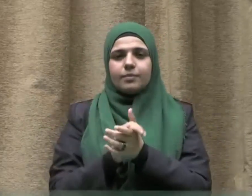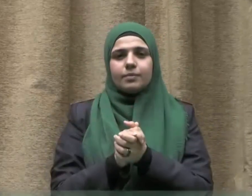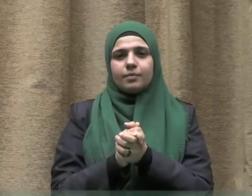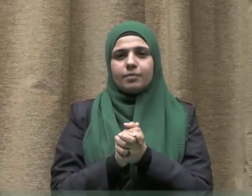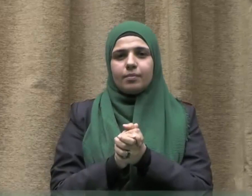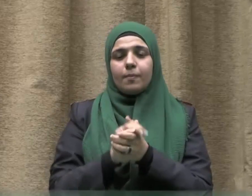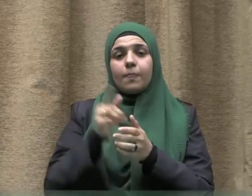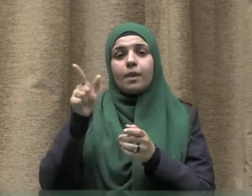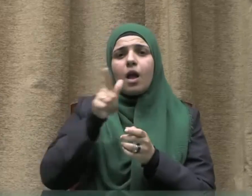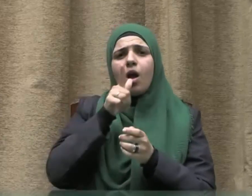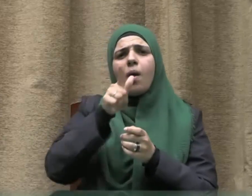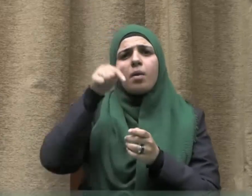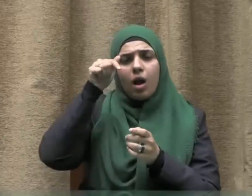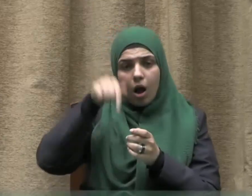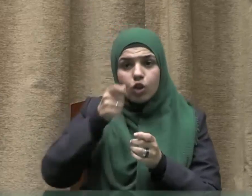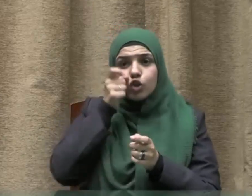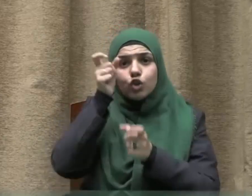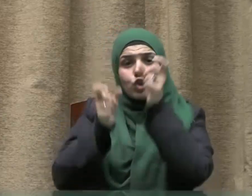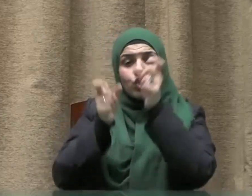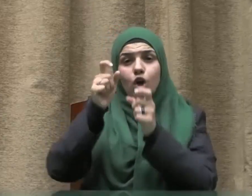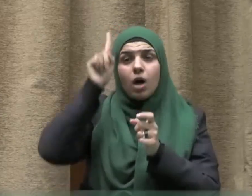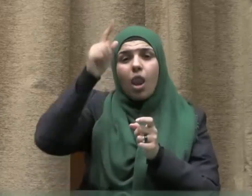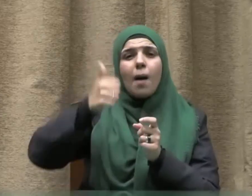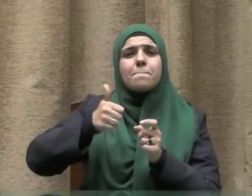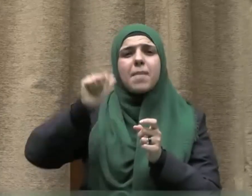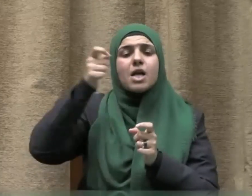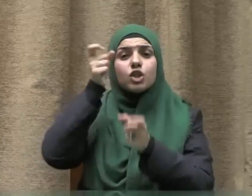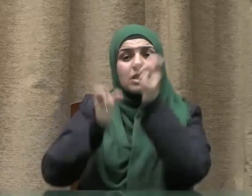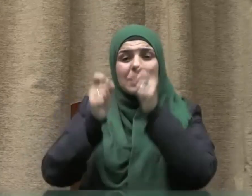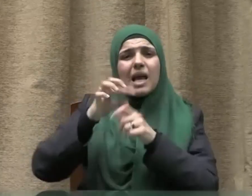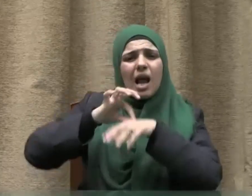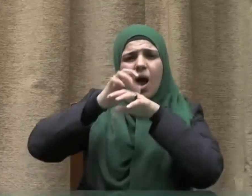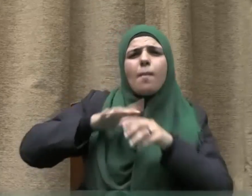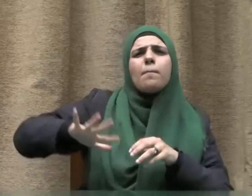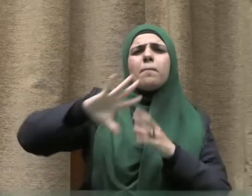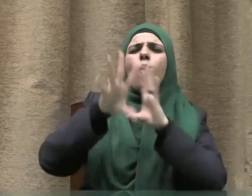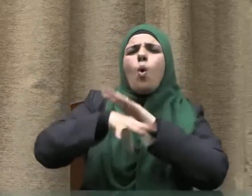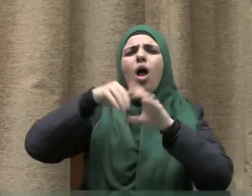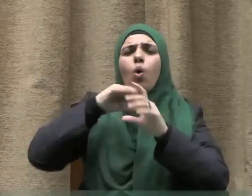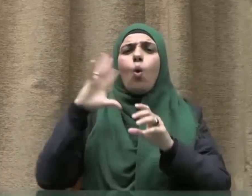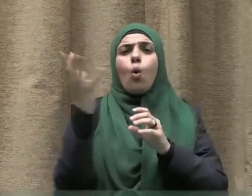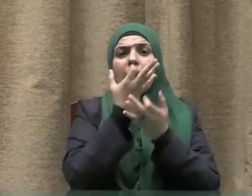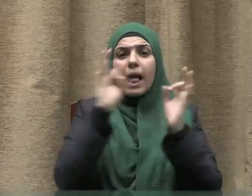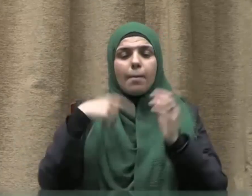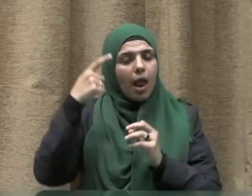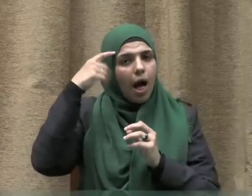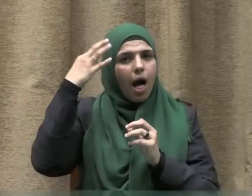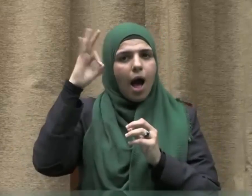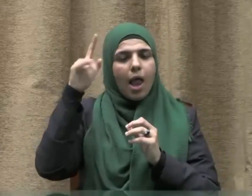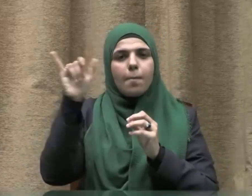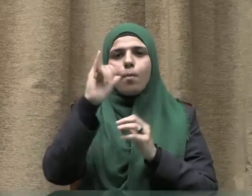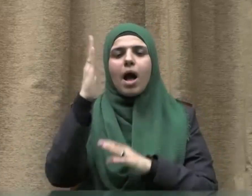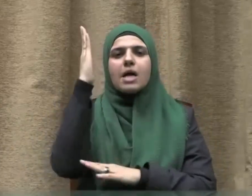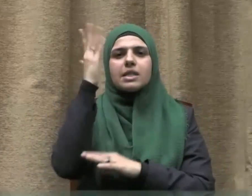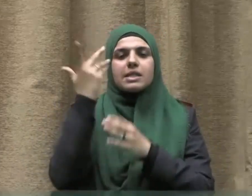فقد ميز الله عز وجل الإنسان عن سائر المخلوقات بالعقل الذي هو مناط